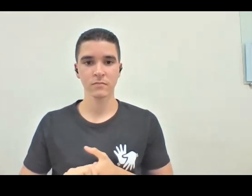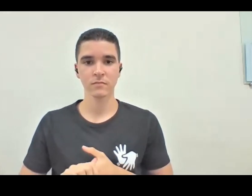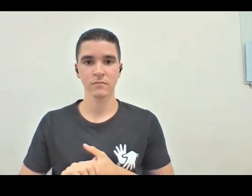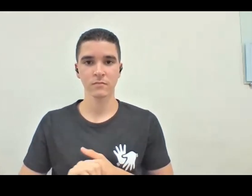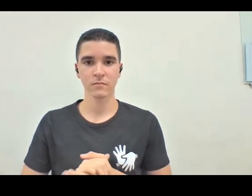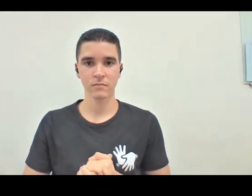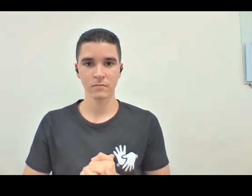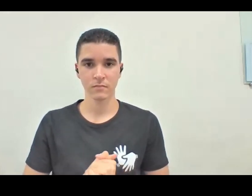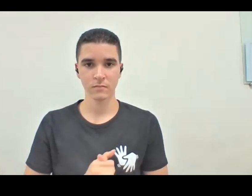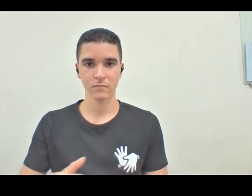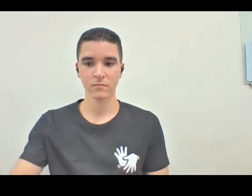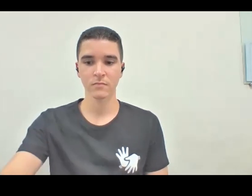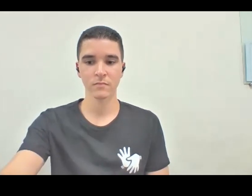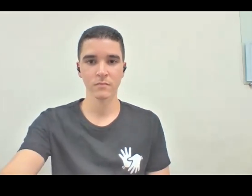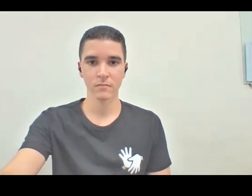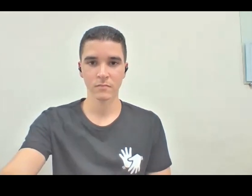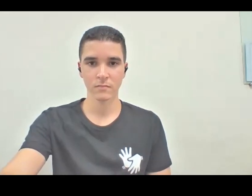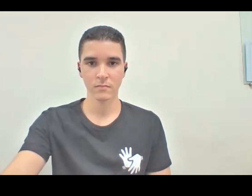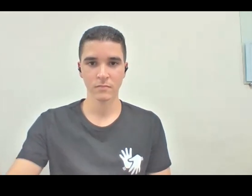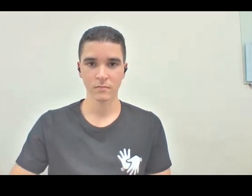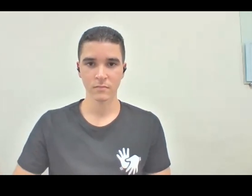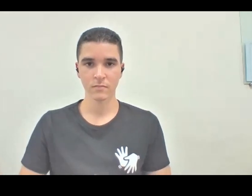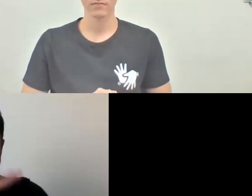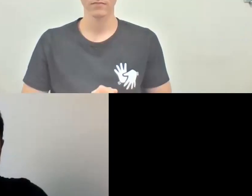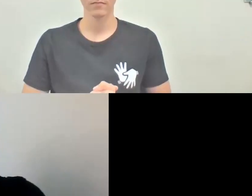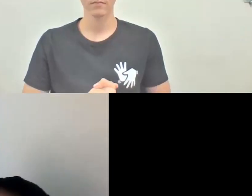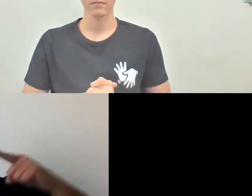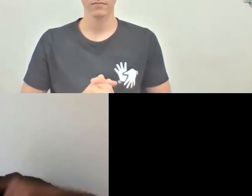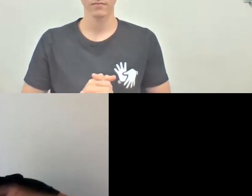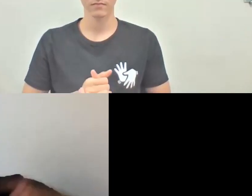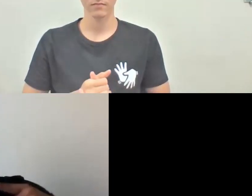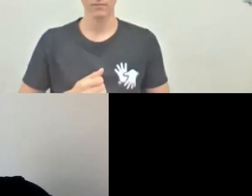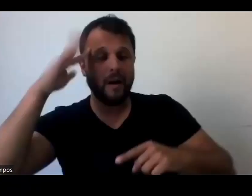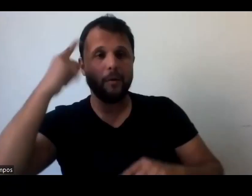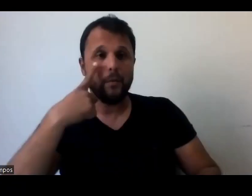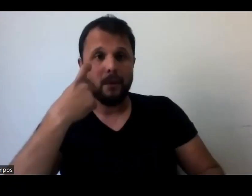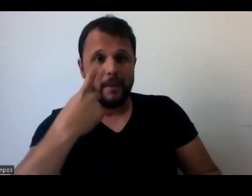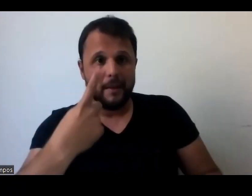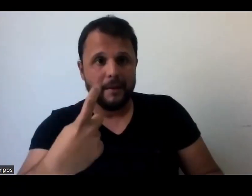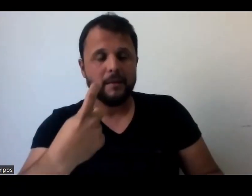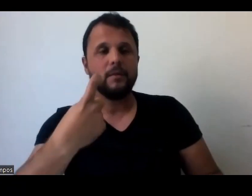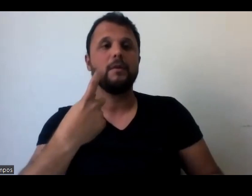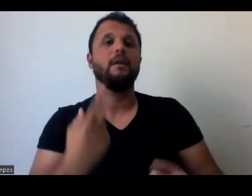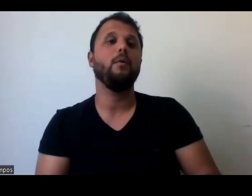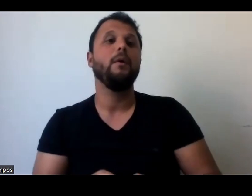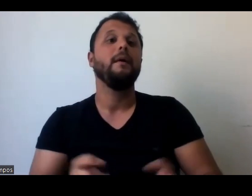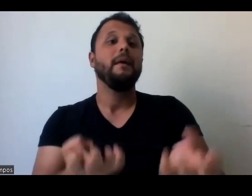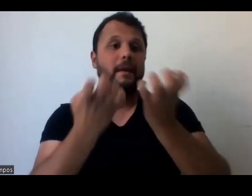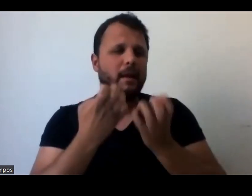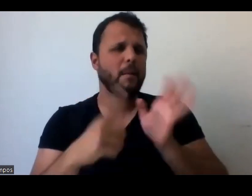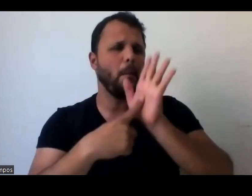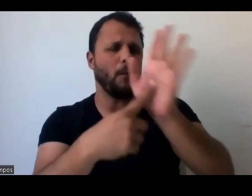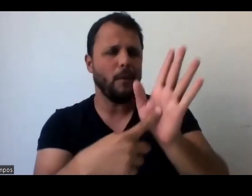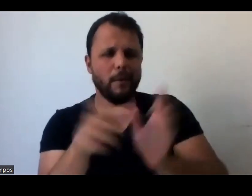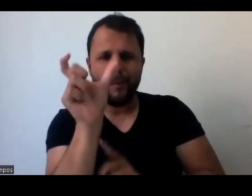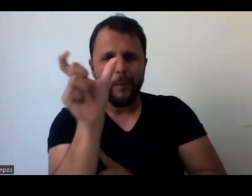pra uma dimensão política que eu tô achando muito interessante, e eu queria só trazer outros elementos do chat, porque a gente tá com essa... Ah,